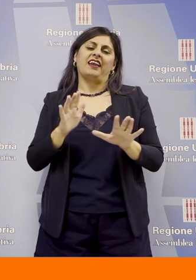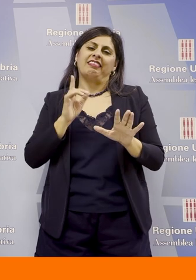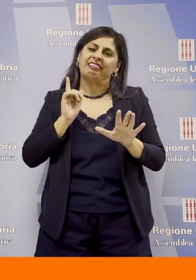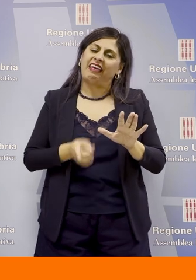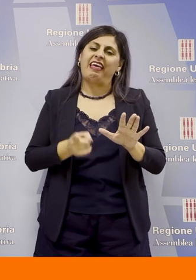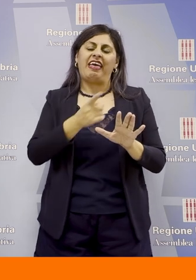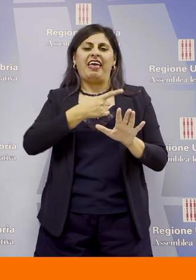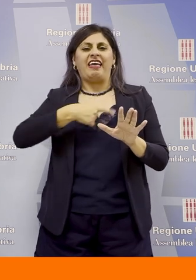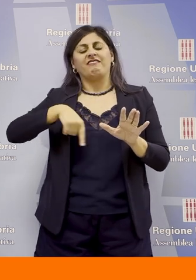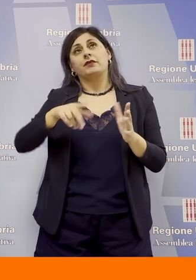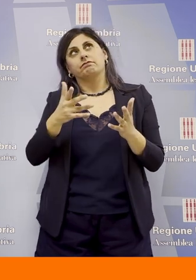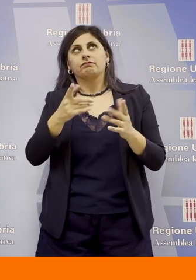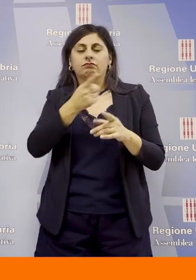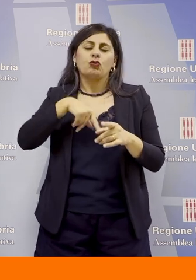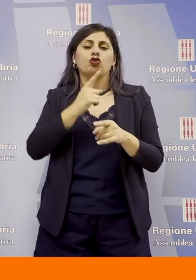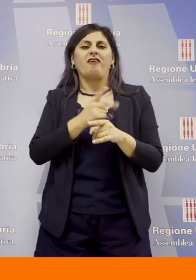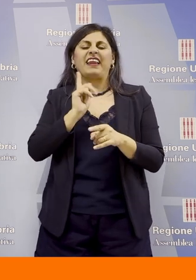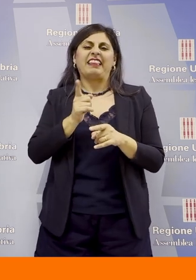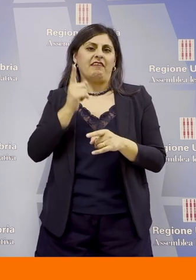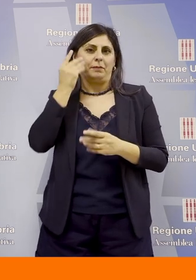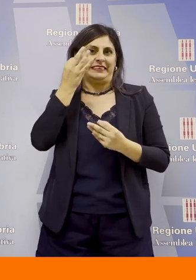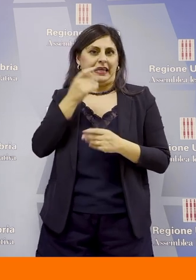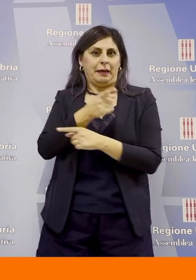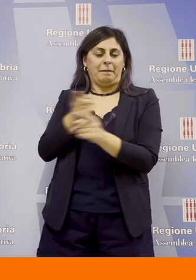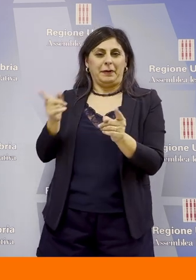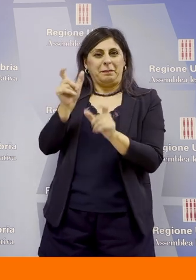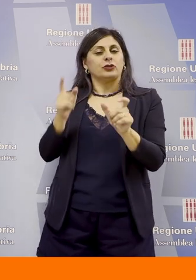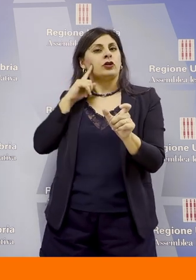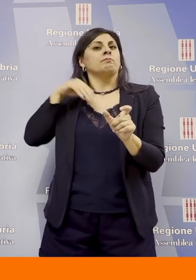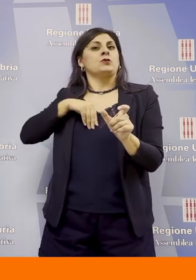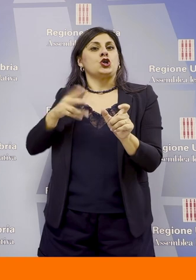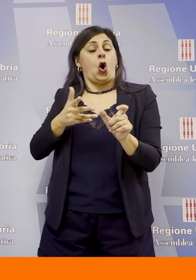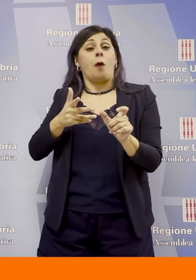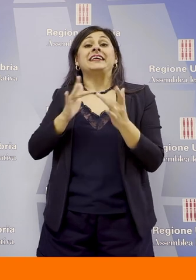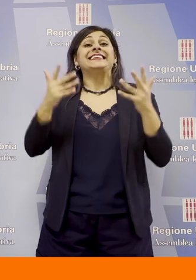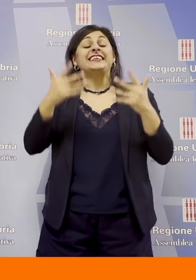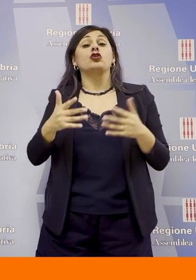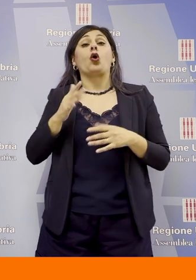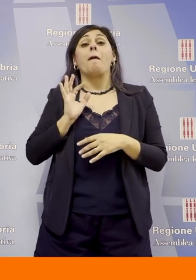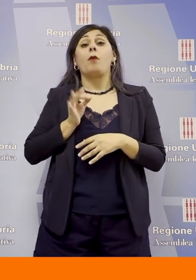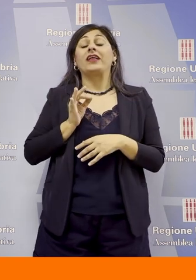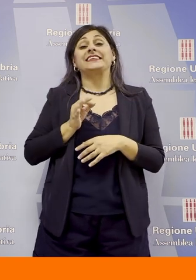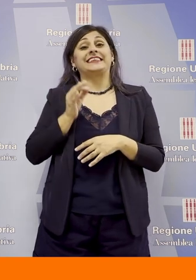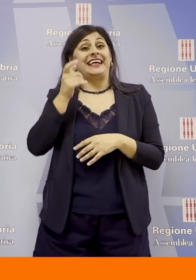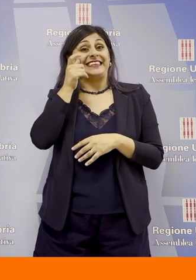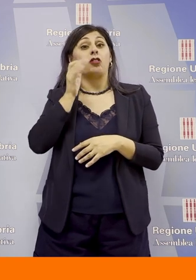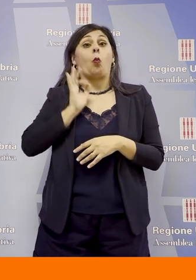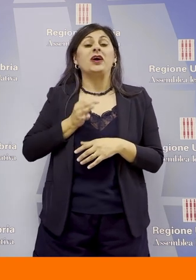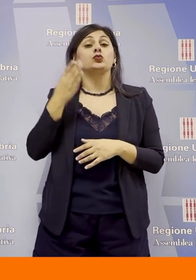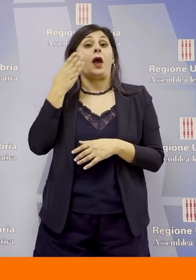di... che abbiamo il dovere, diciamo, di tenere in considerazione. Sul nostro sito, Polizia di Stato, Questura di Perugia, per le esigenze del